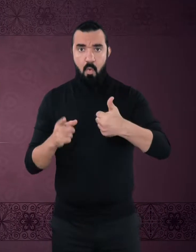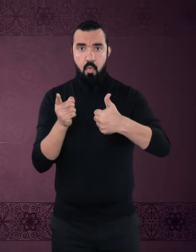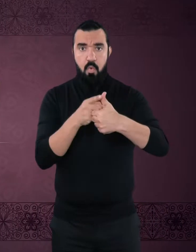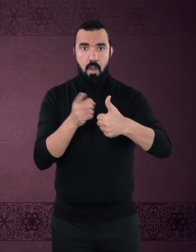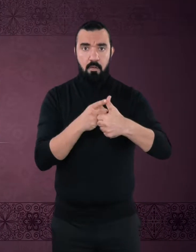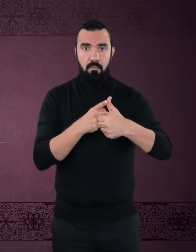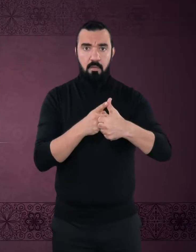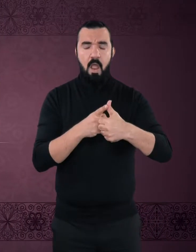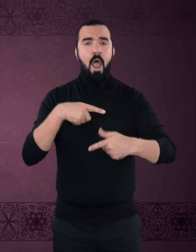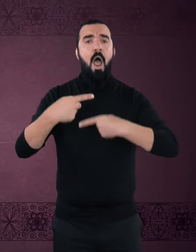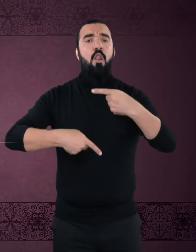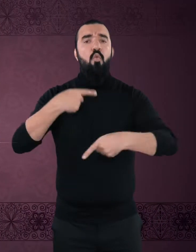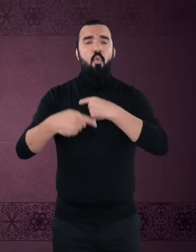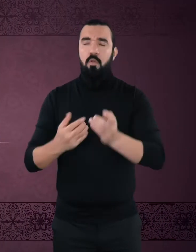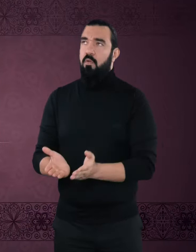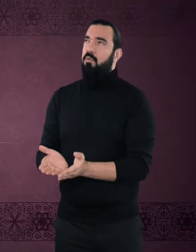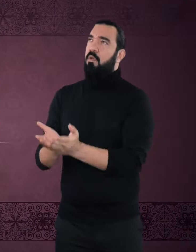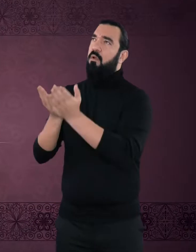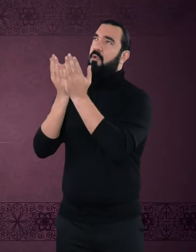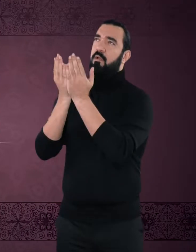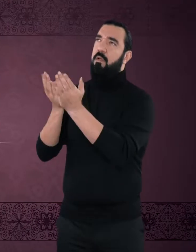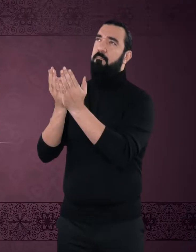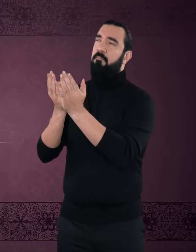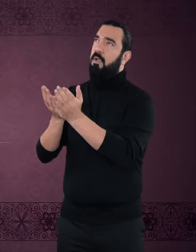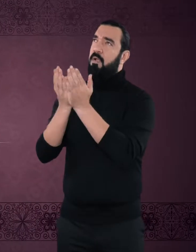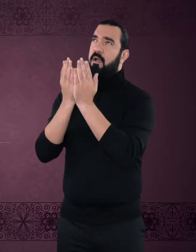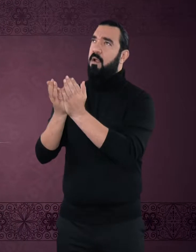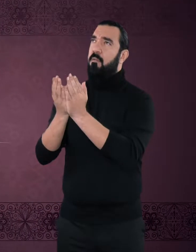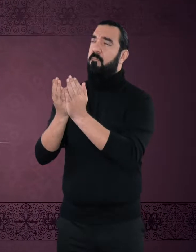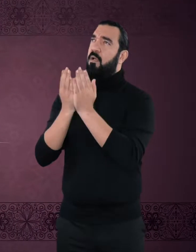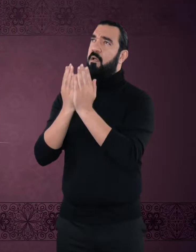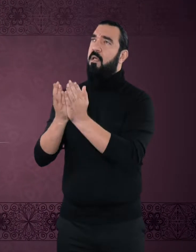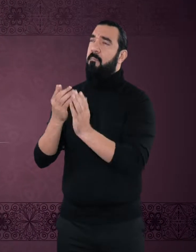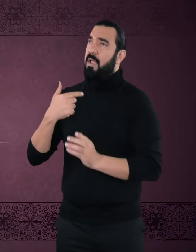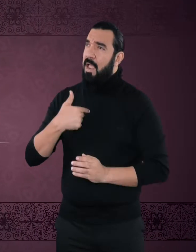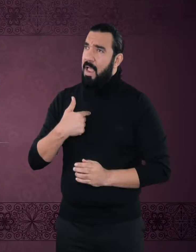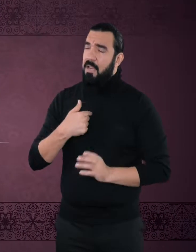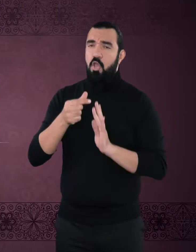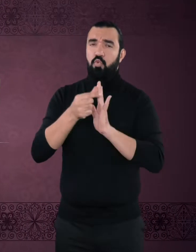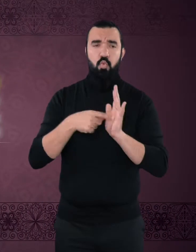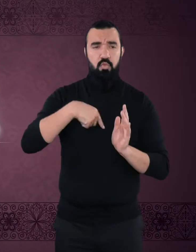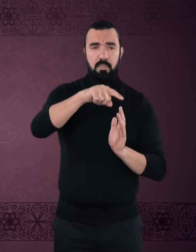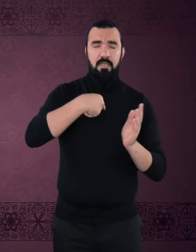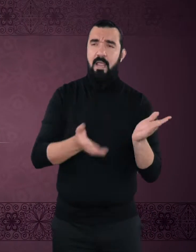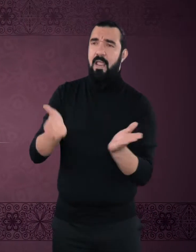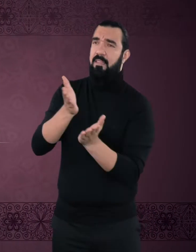اللجوء إلى الله والدعاء لنفسك وله اثنان